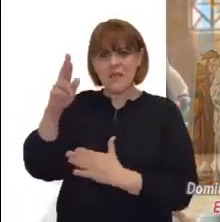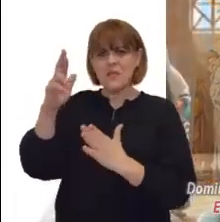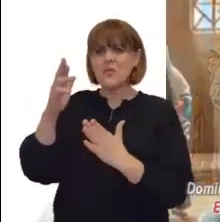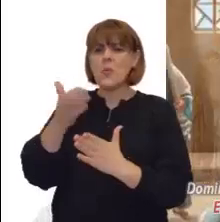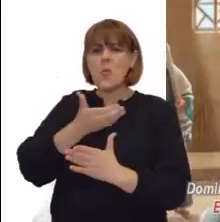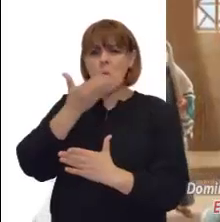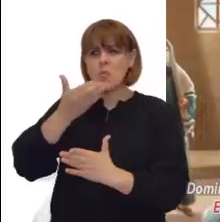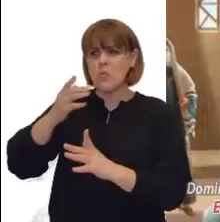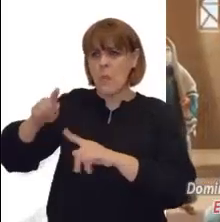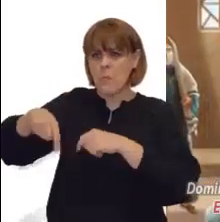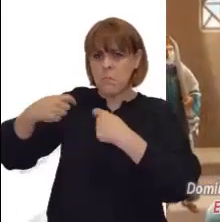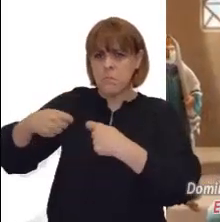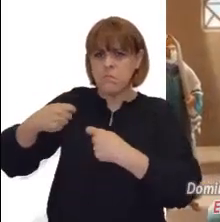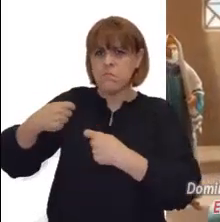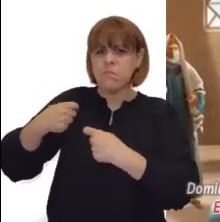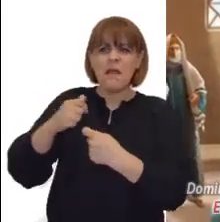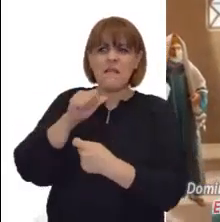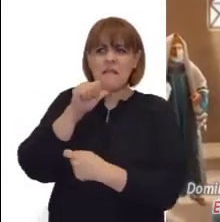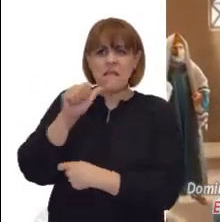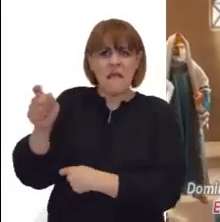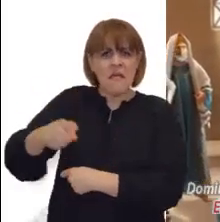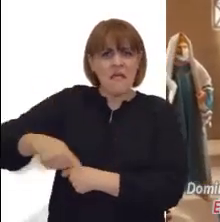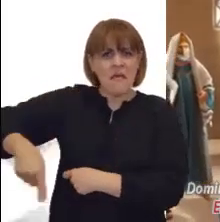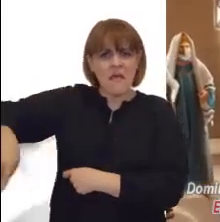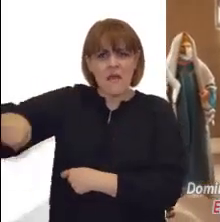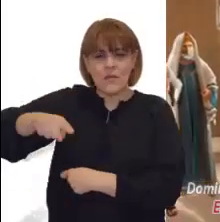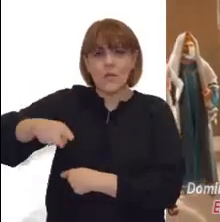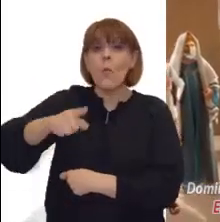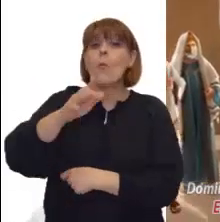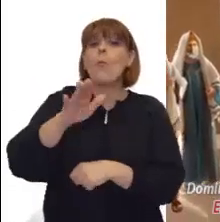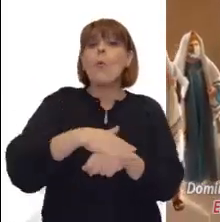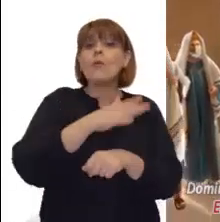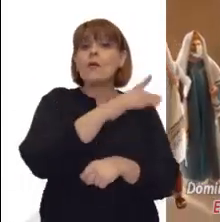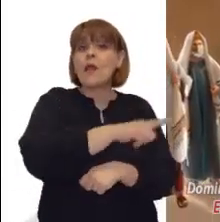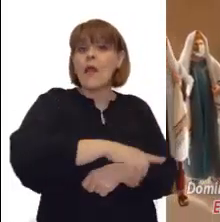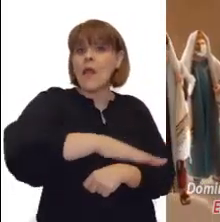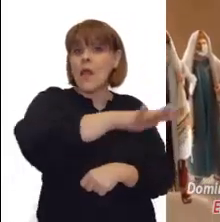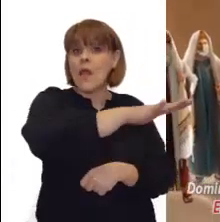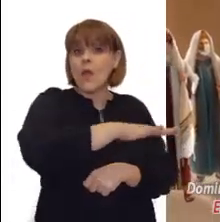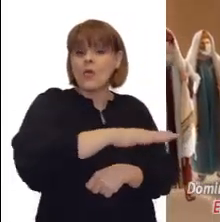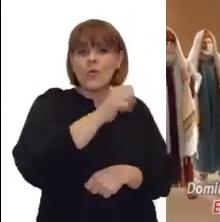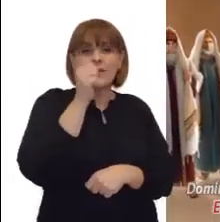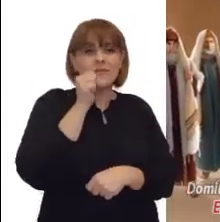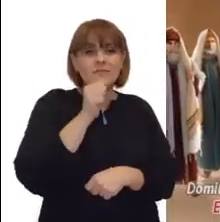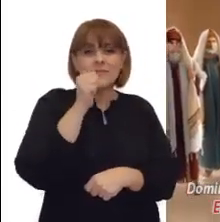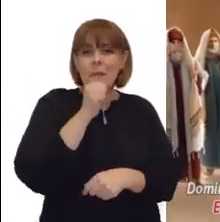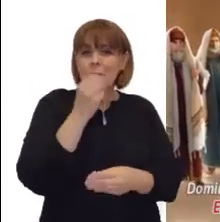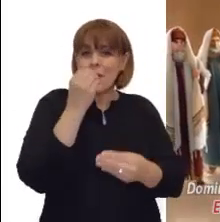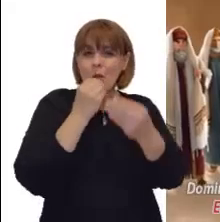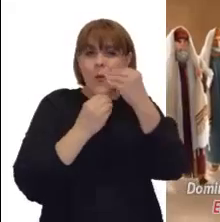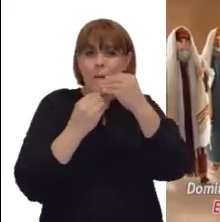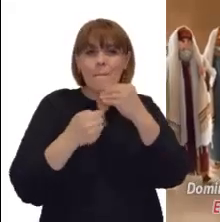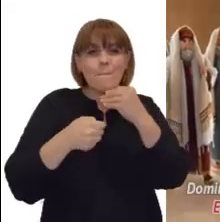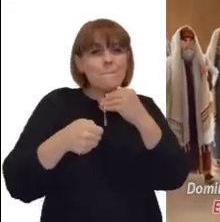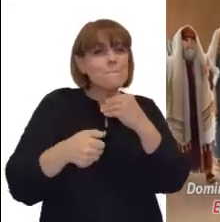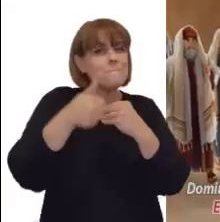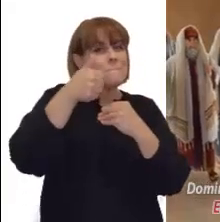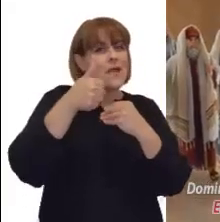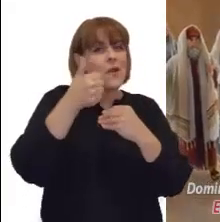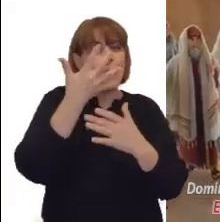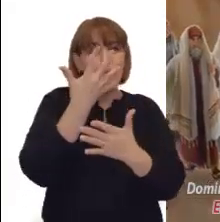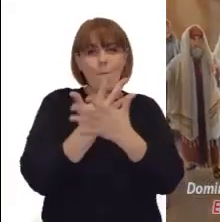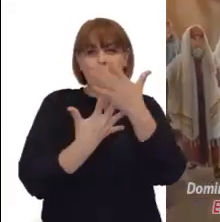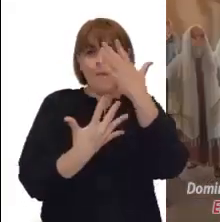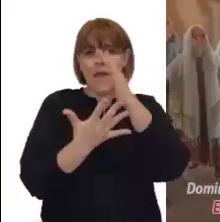mercado no comen sin hacer primero las abluciones y observan muchas otras cosas por tradición, como purificar los